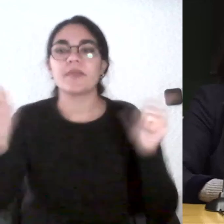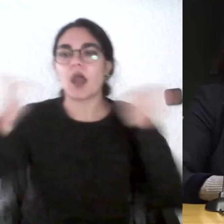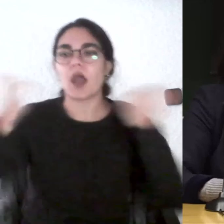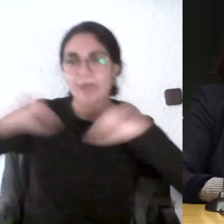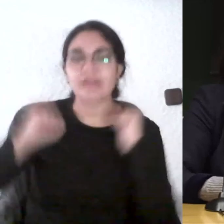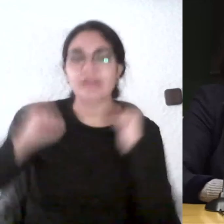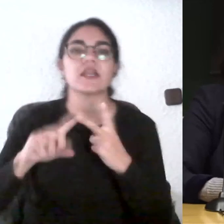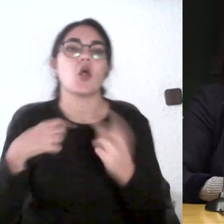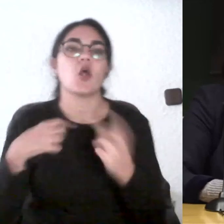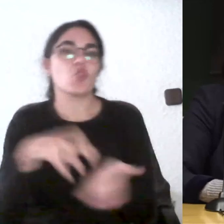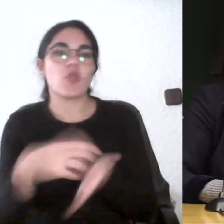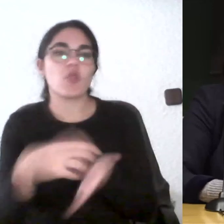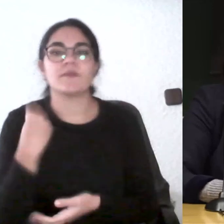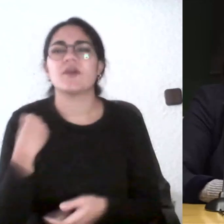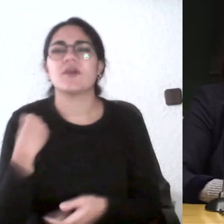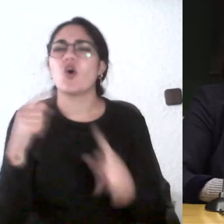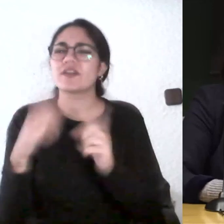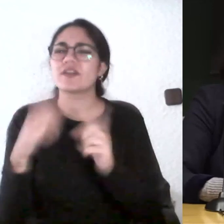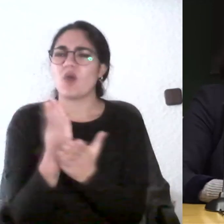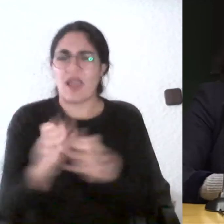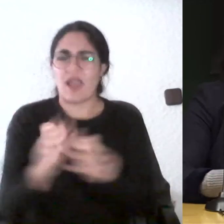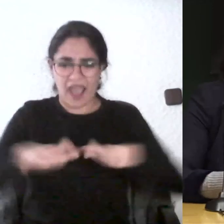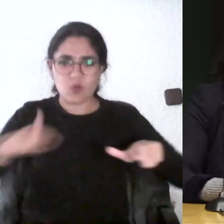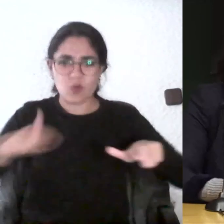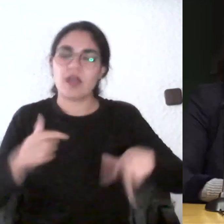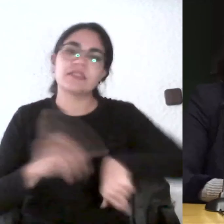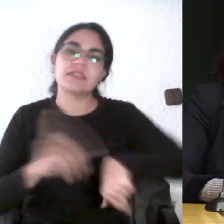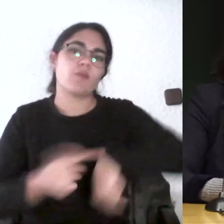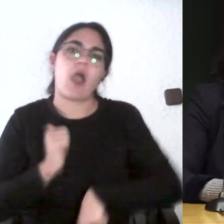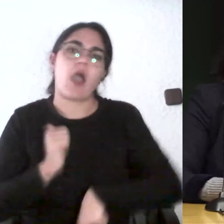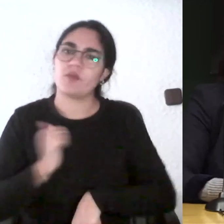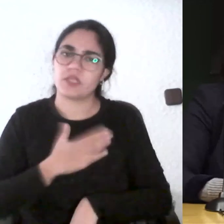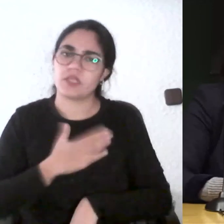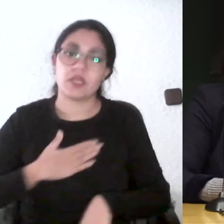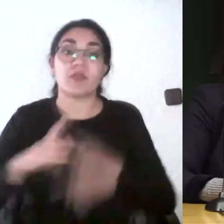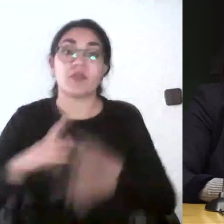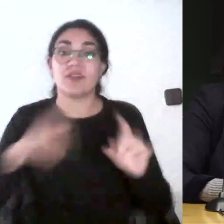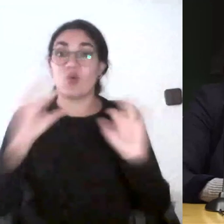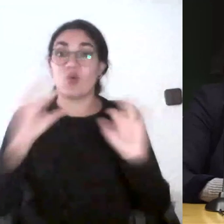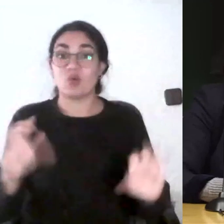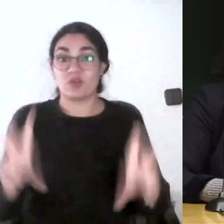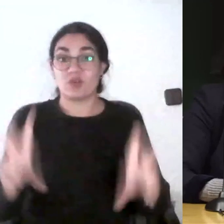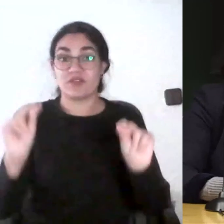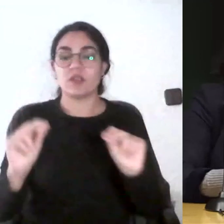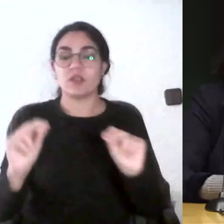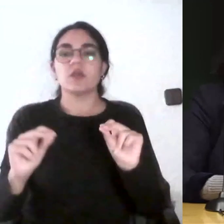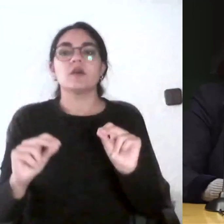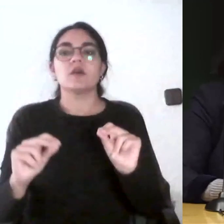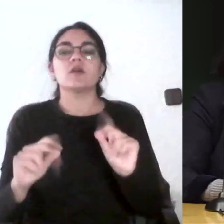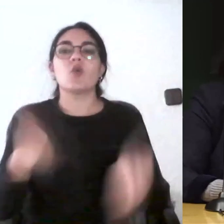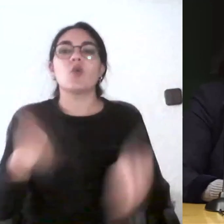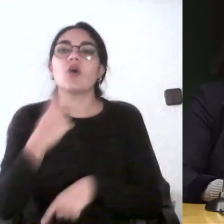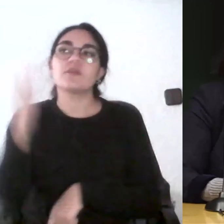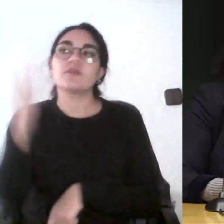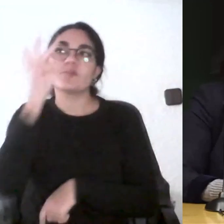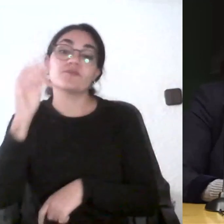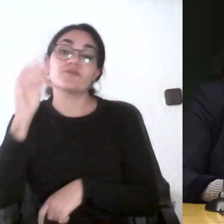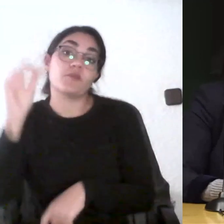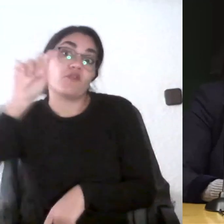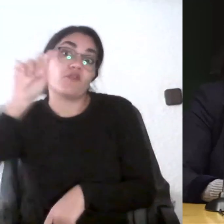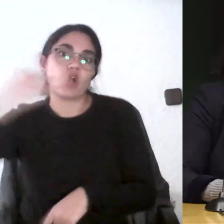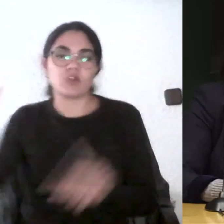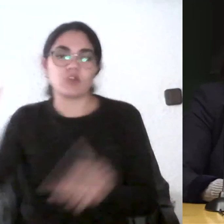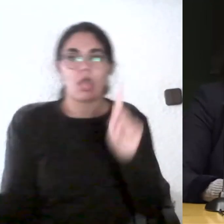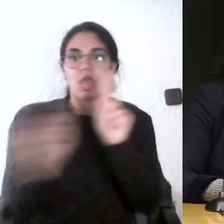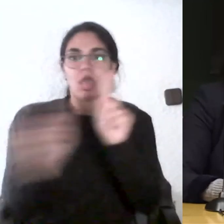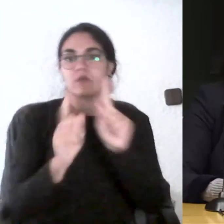aprovechar el tiempo que tenemos en el aula porque si no después viene otro profesor también con una serie de conocimientos que tiene que dar y otro profesor detrás y muchas